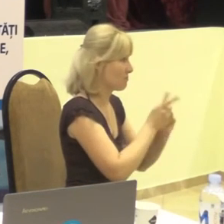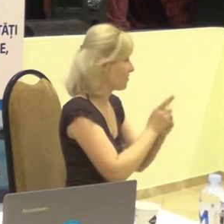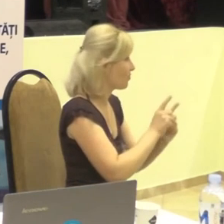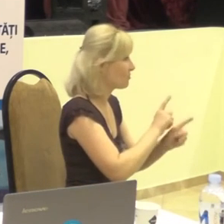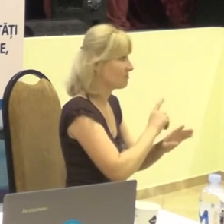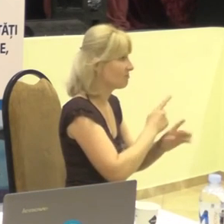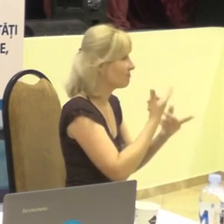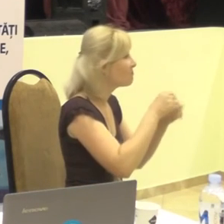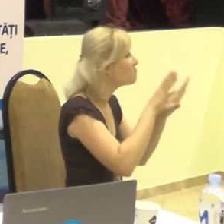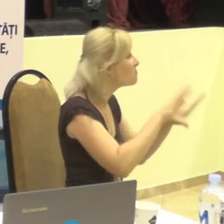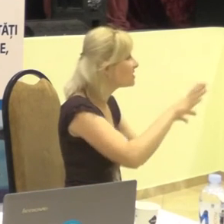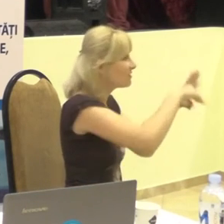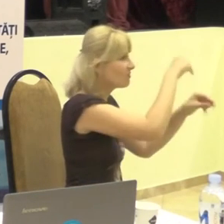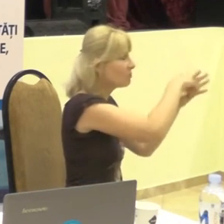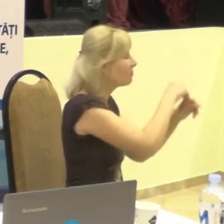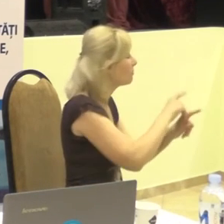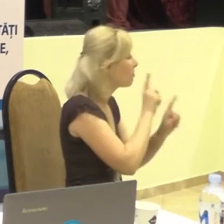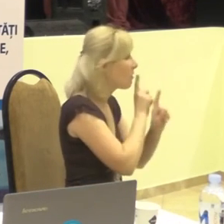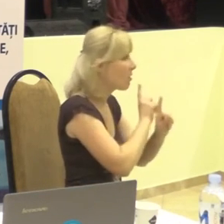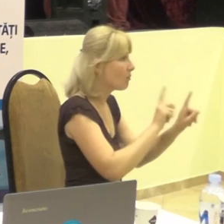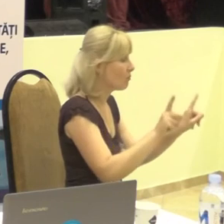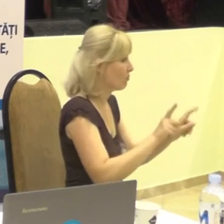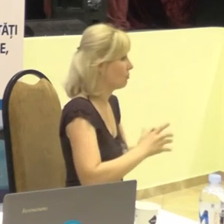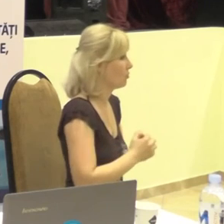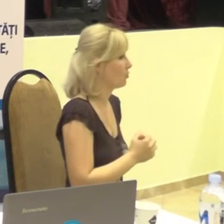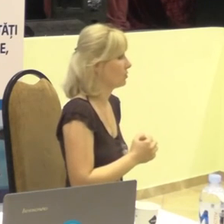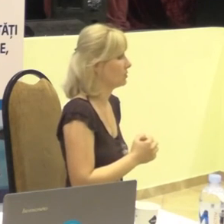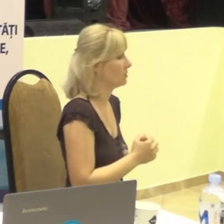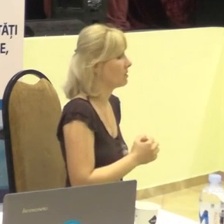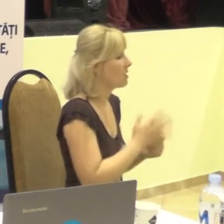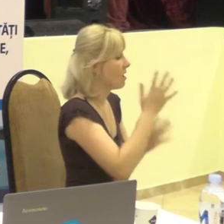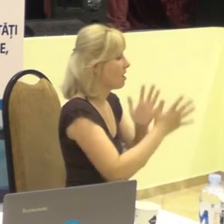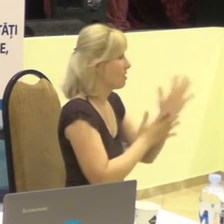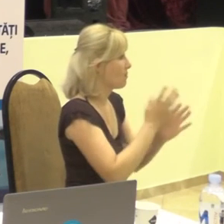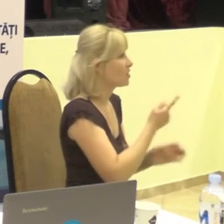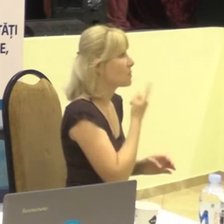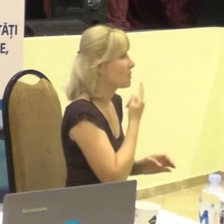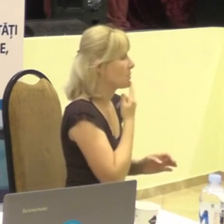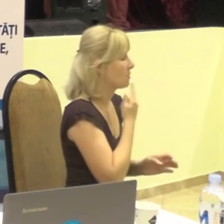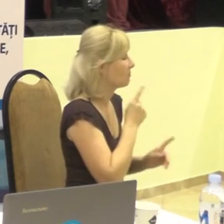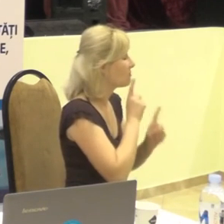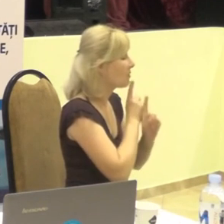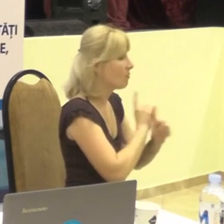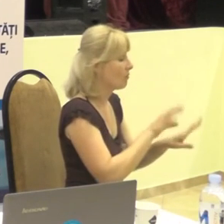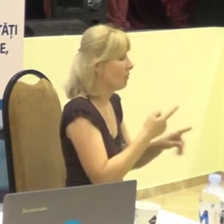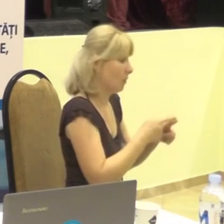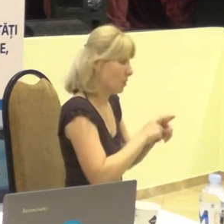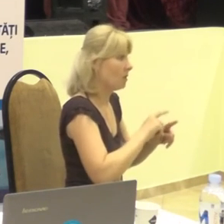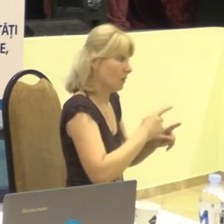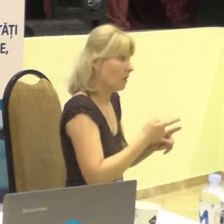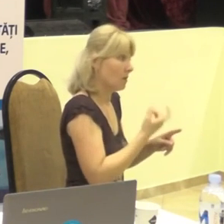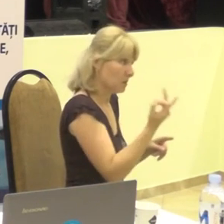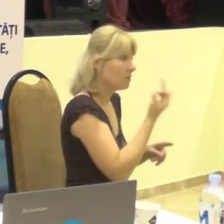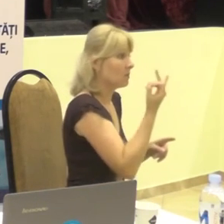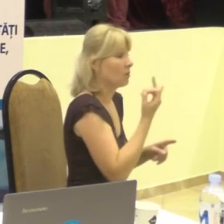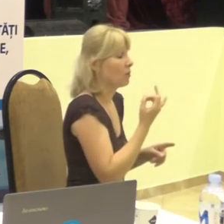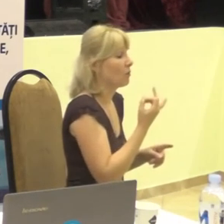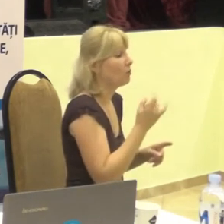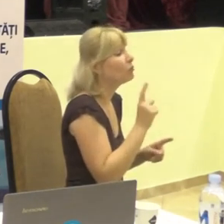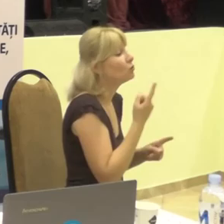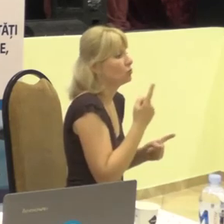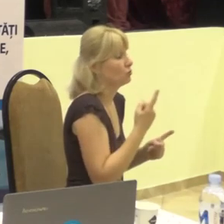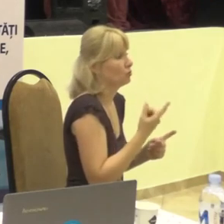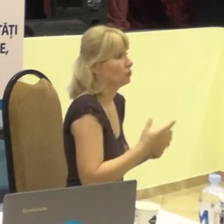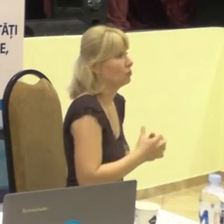interpreți în limbață luminicogestual. E o situație foarte interesantă. Din ce punct de vedere?